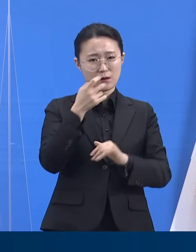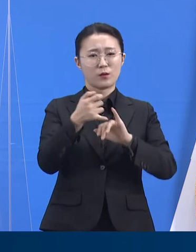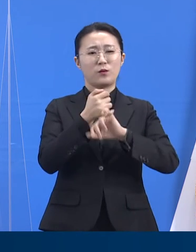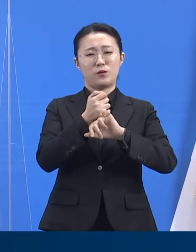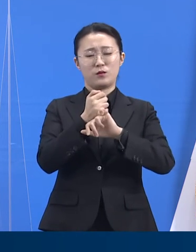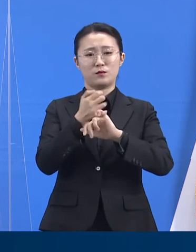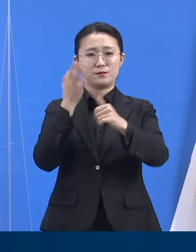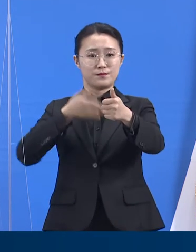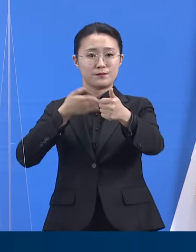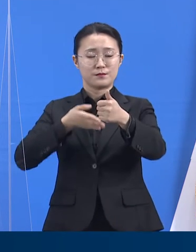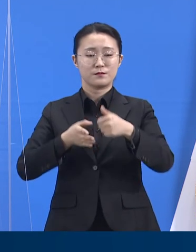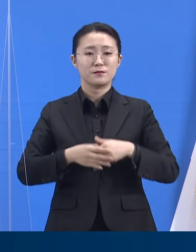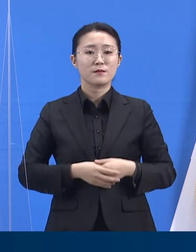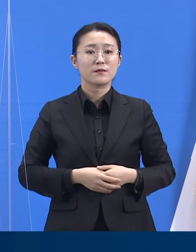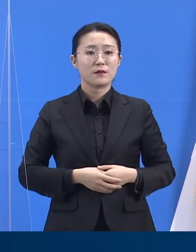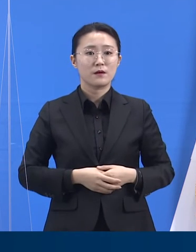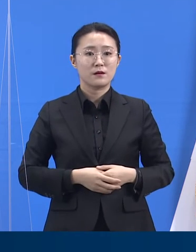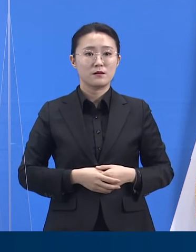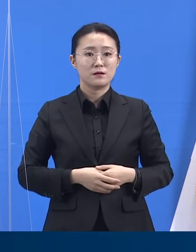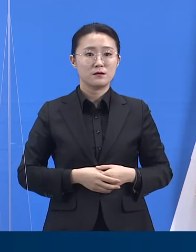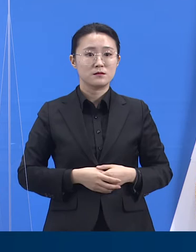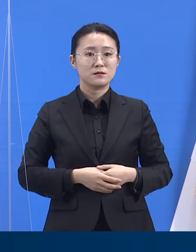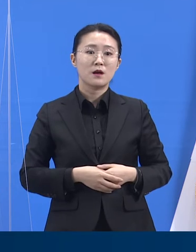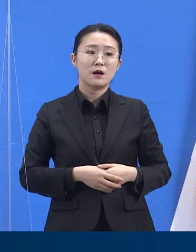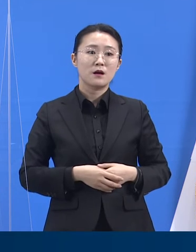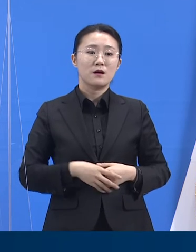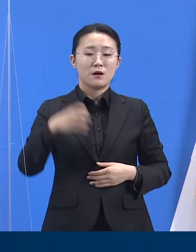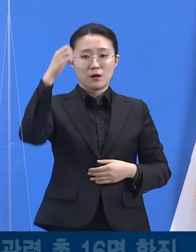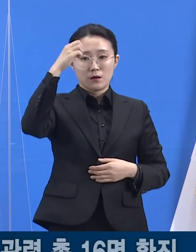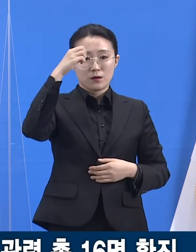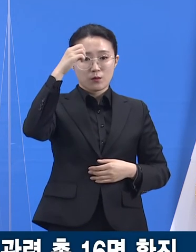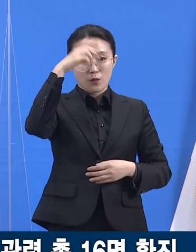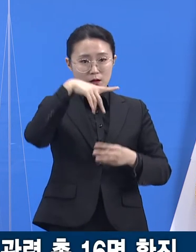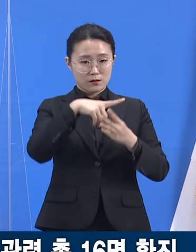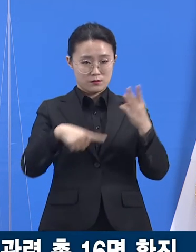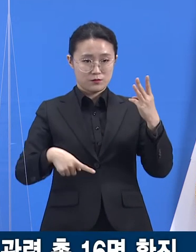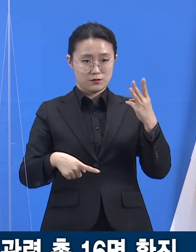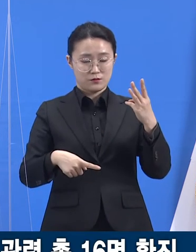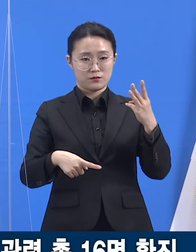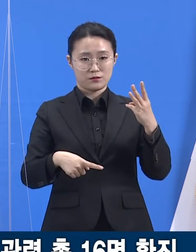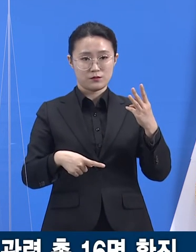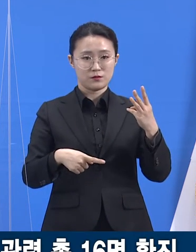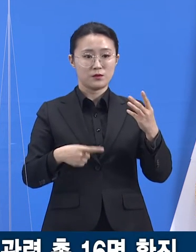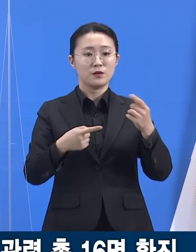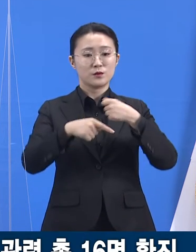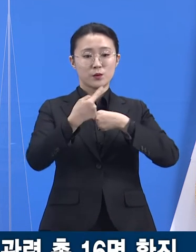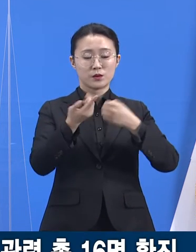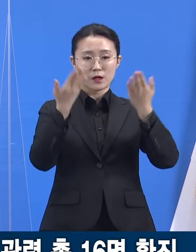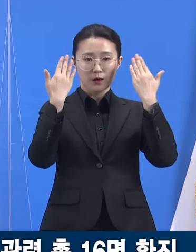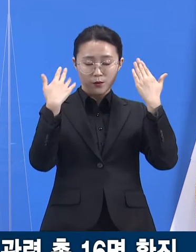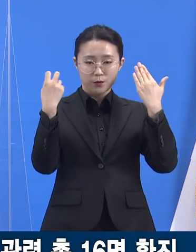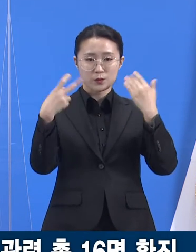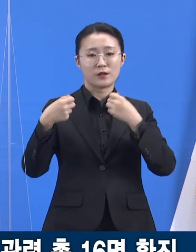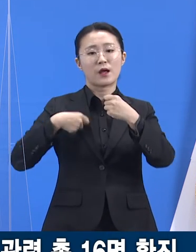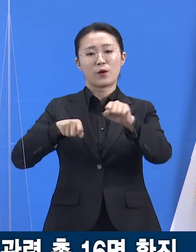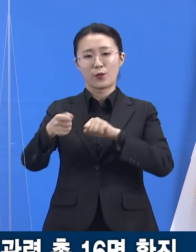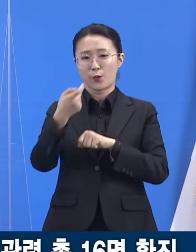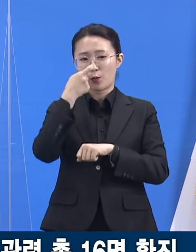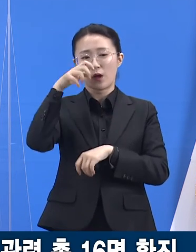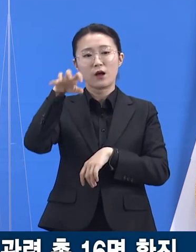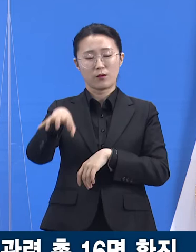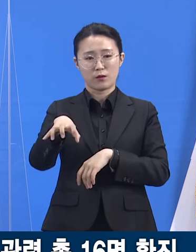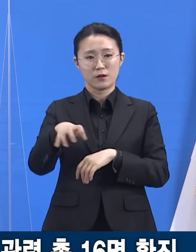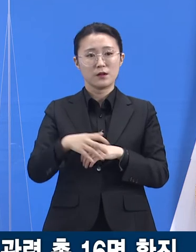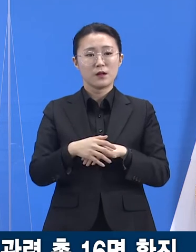광주시 소재의 초등학교 및 태권도 학원 관련 사례입니다. 초등학교 돌봄 교수 한 명이 지난 4월